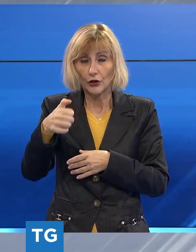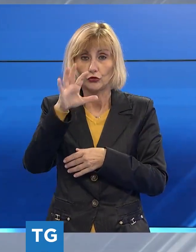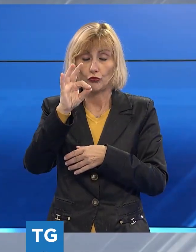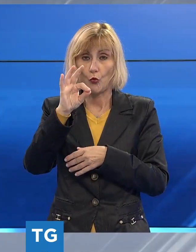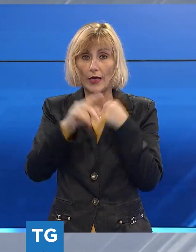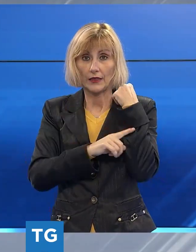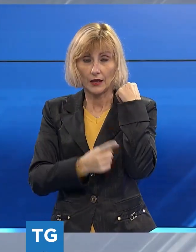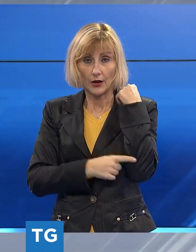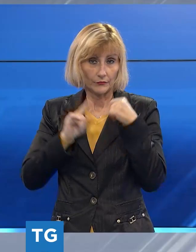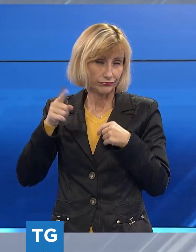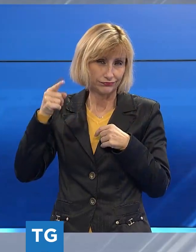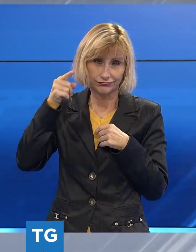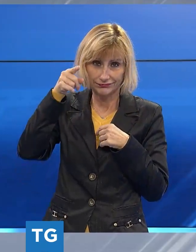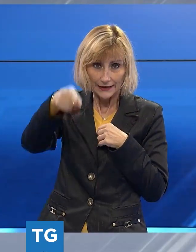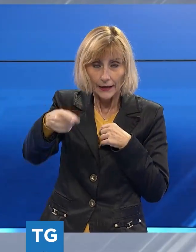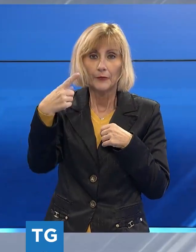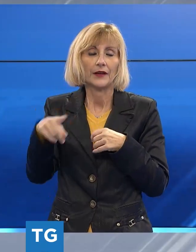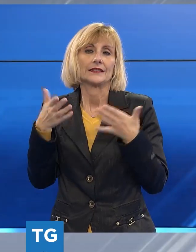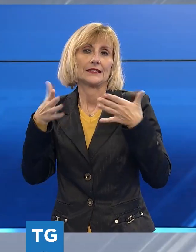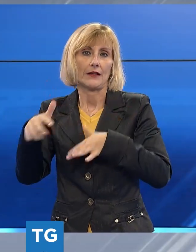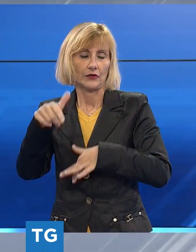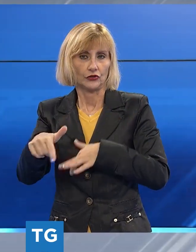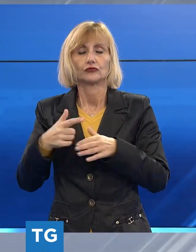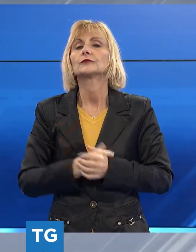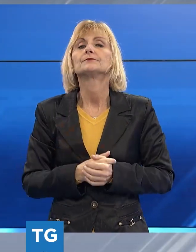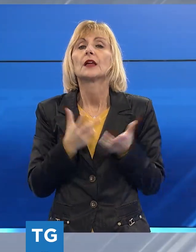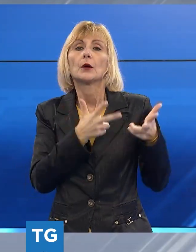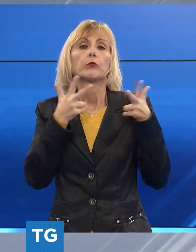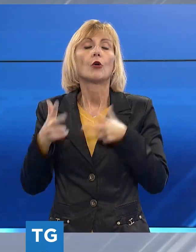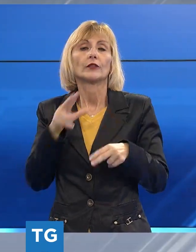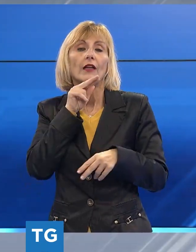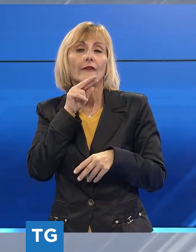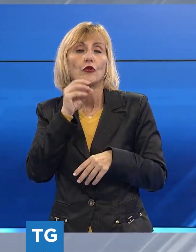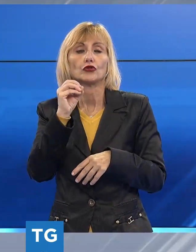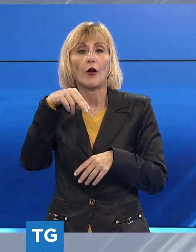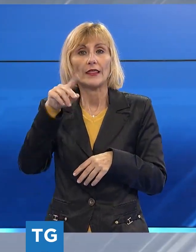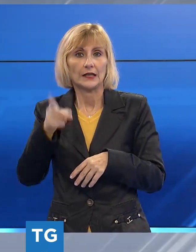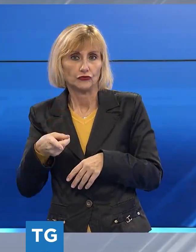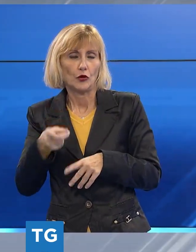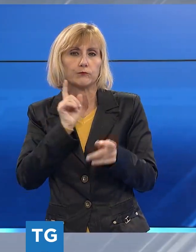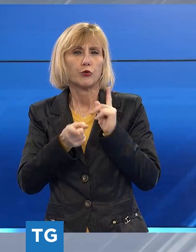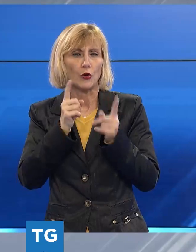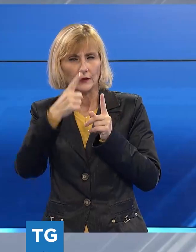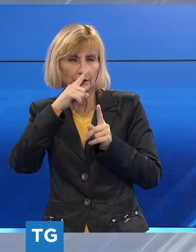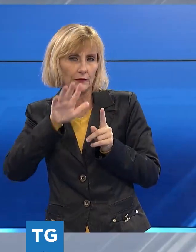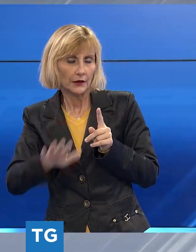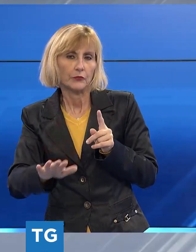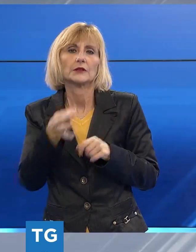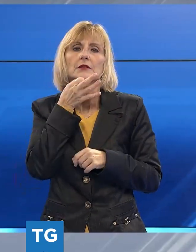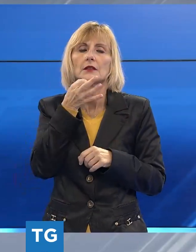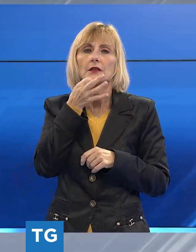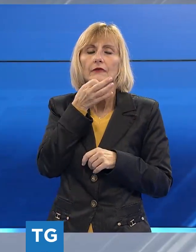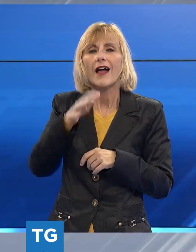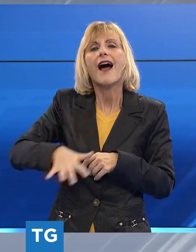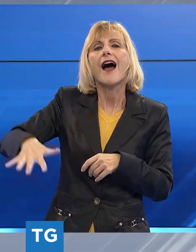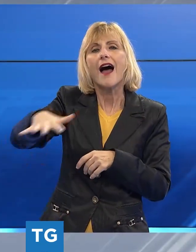Una politica, non hanno mancato di sottolineare i portavoce delle ONG, che ha lo scopo di tenere queste navi lontane dalle